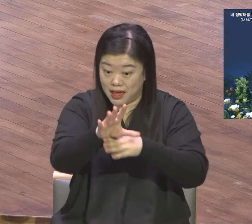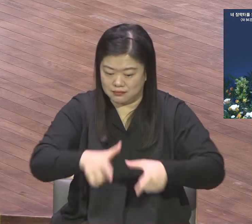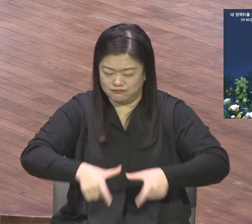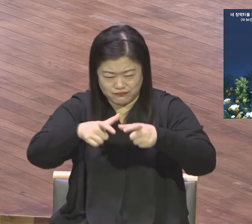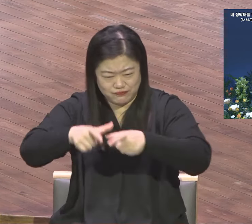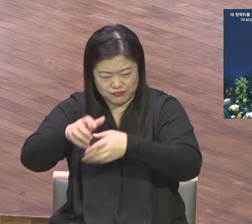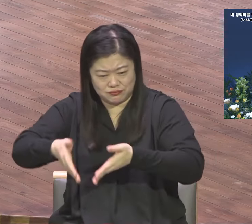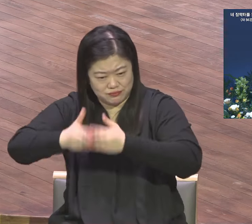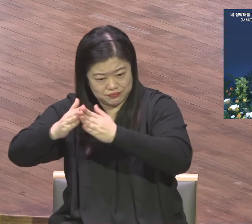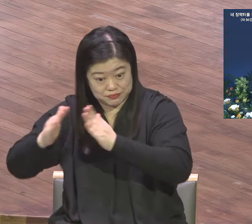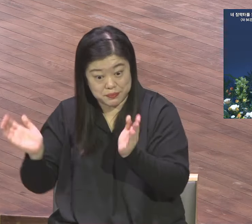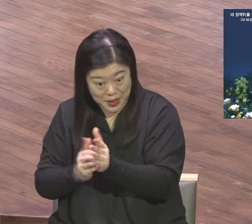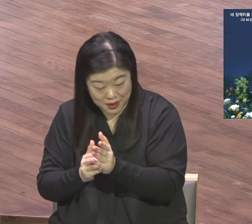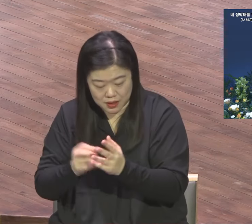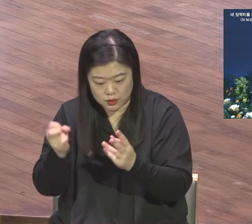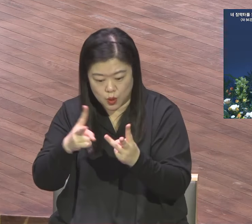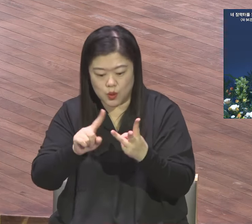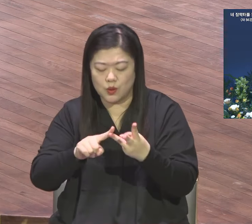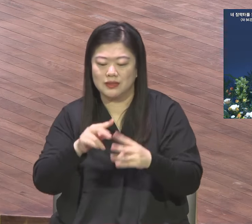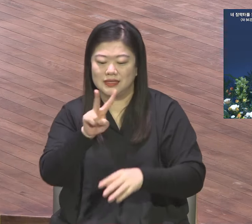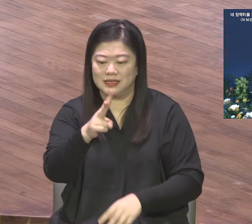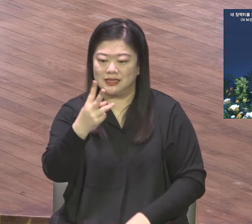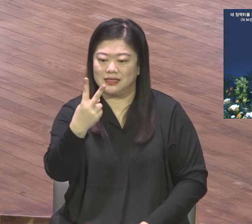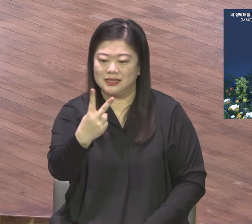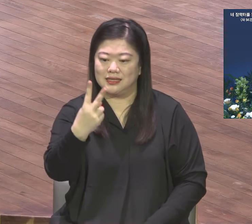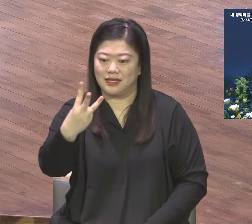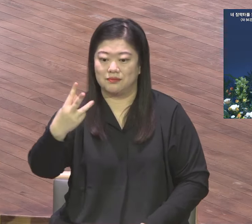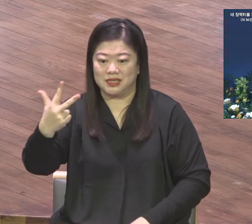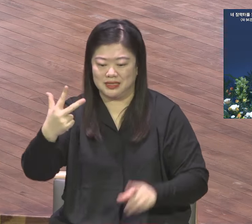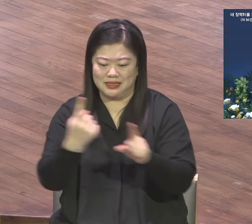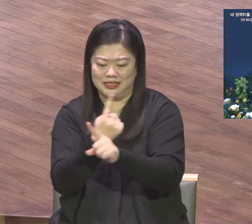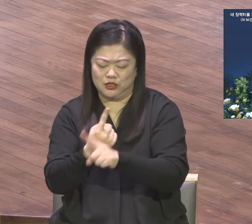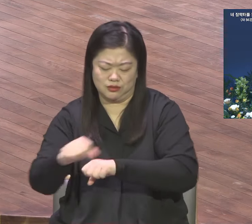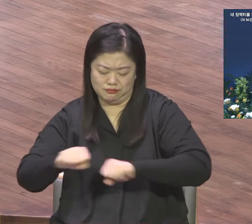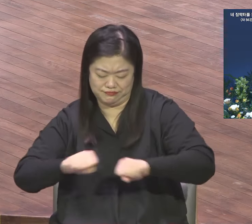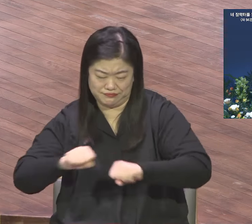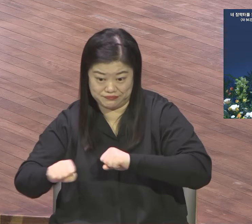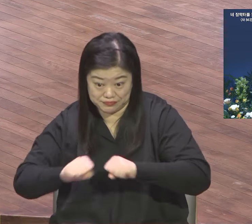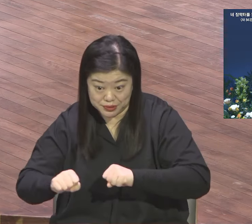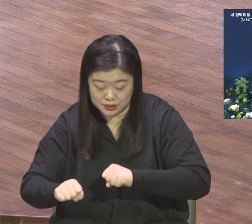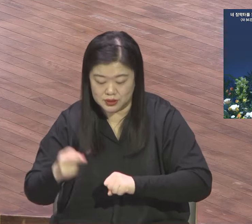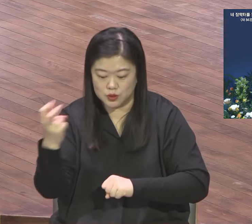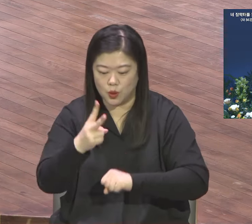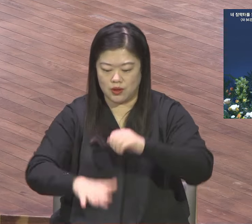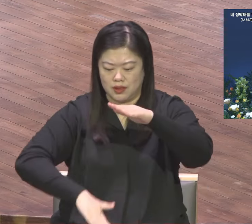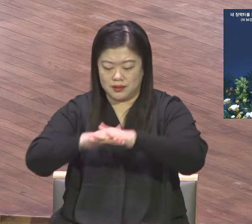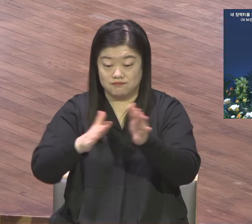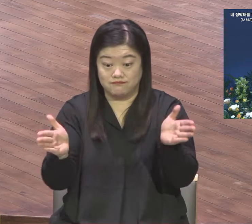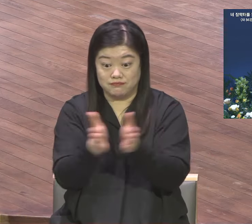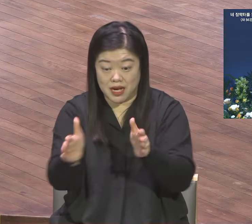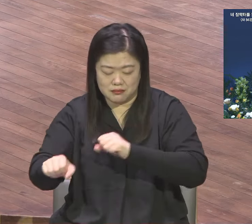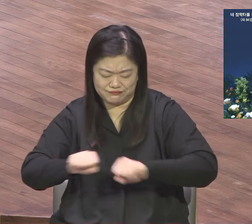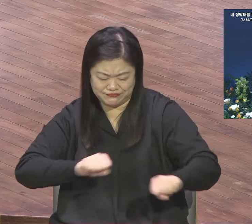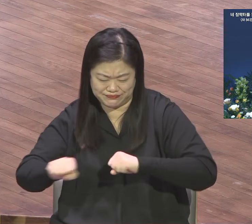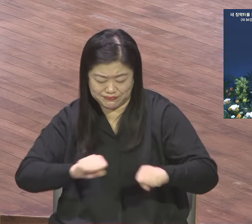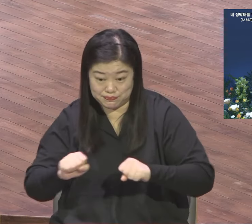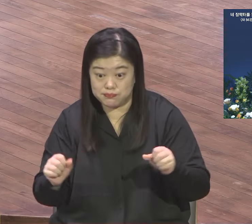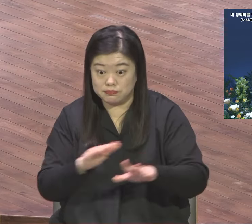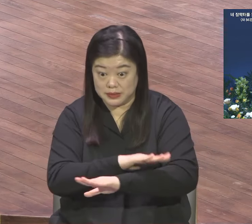하나님께서 이루시는 산역사를 체험했어요. 2024년은 이런 영적 흐름이 본격적으로